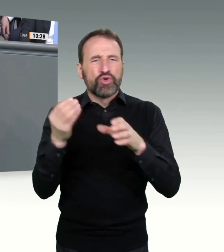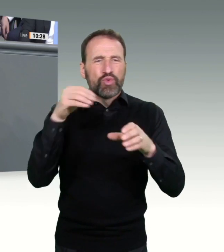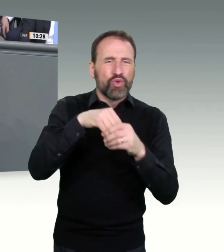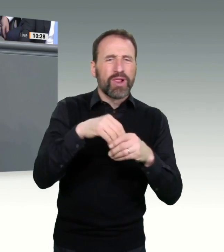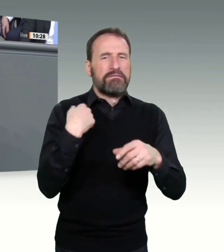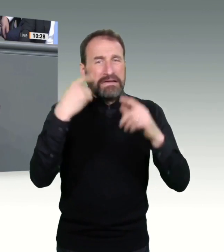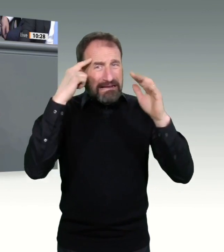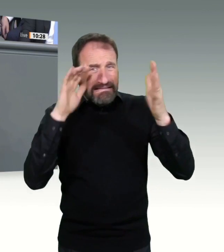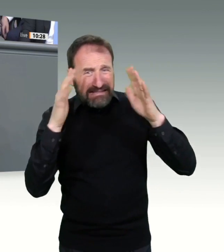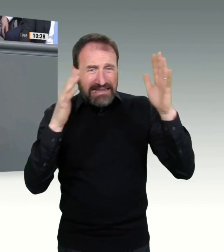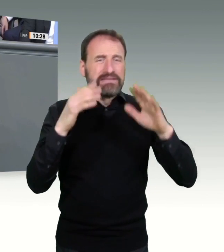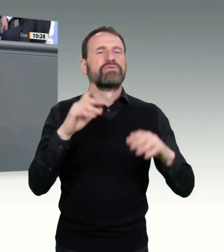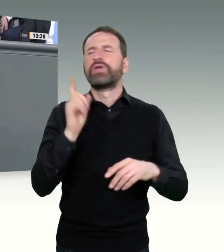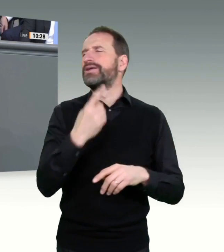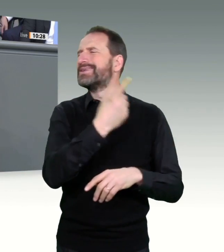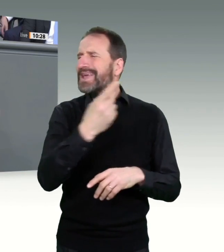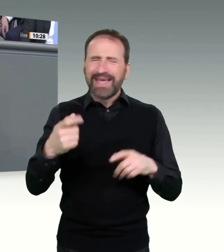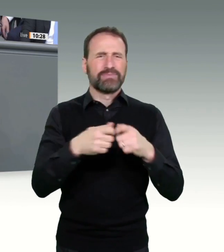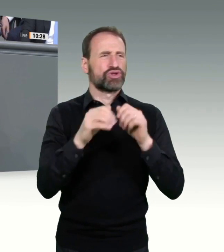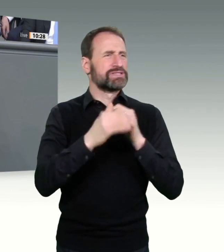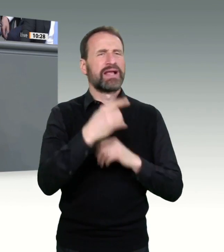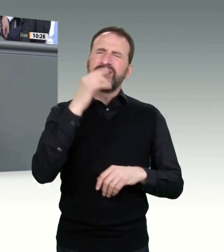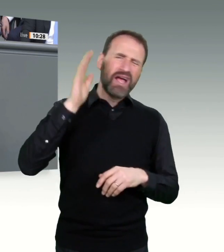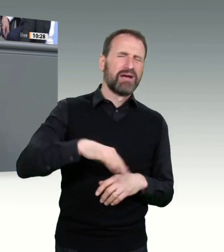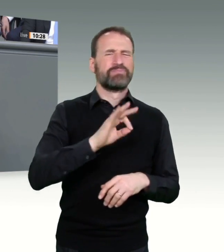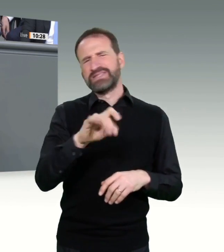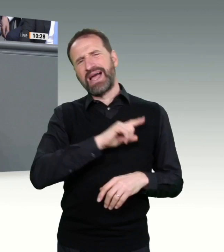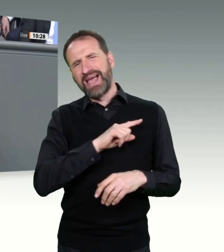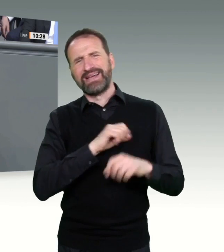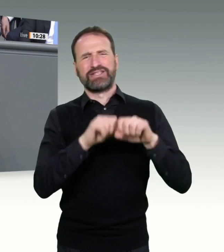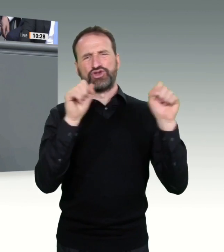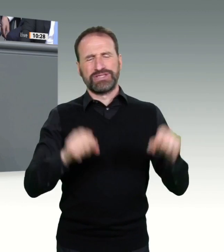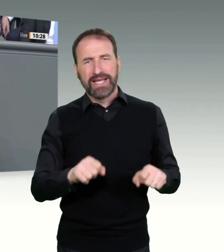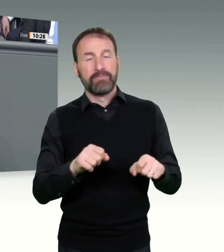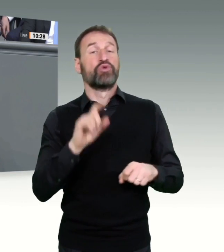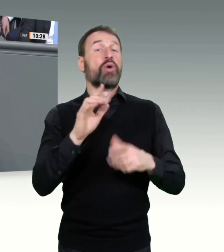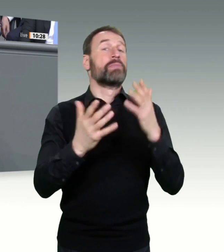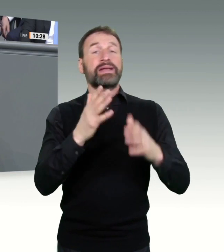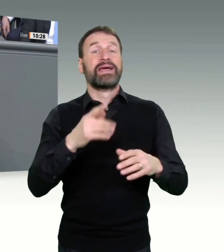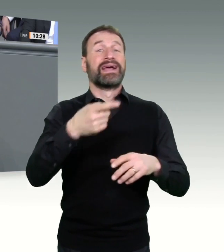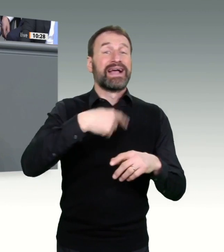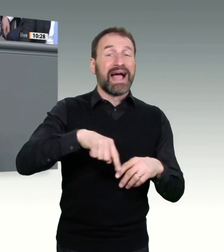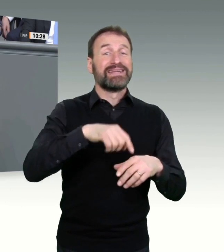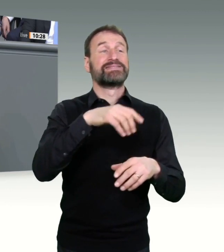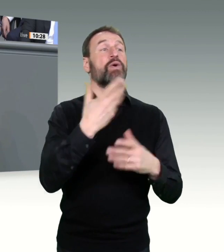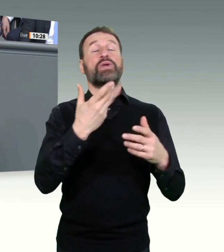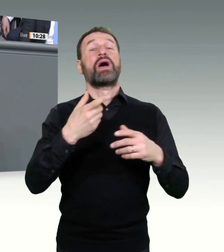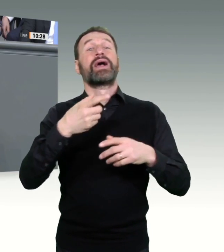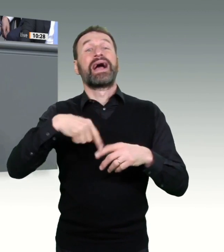manchmal auch die Kreise und die kreisfreien Städte eigene Systeme haben wollten. Deswegen ist das heute